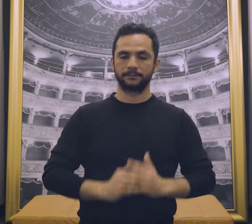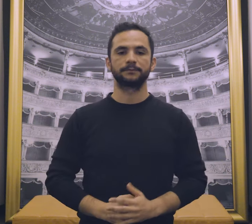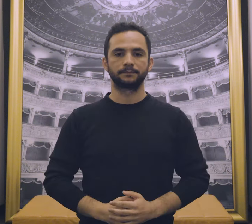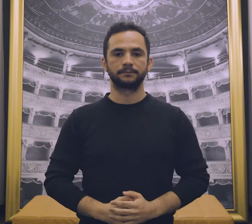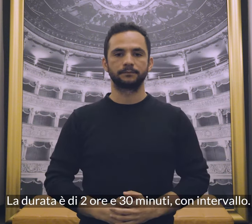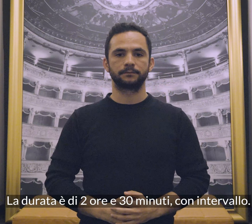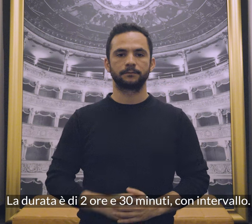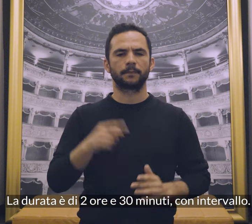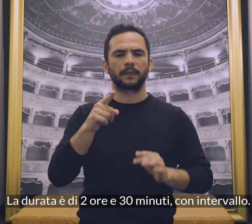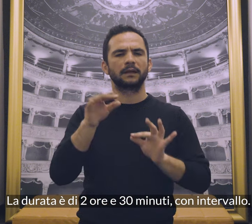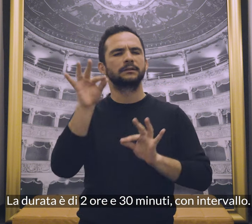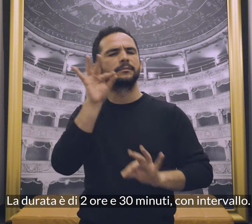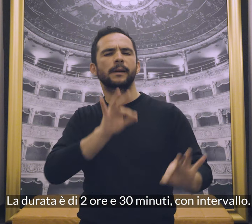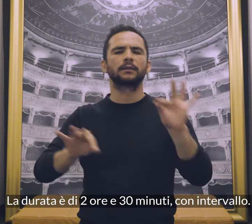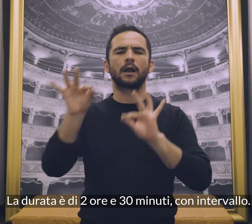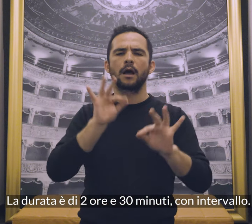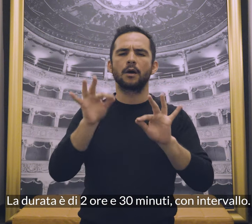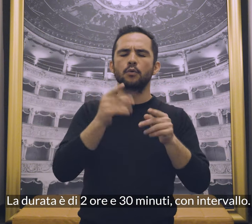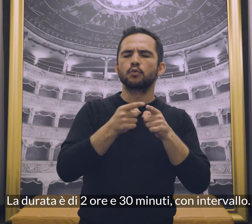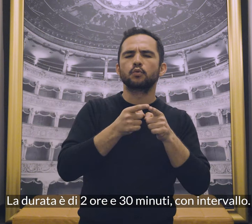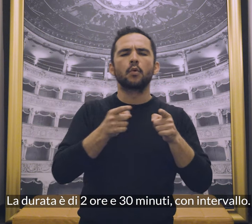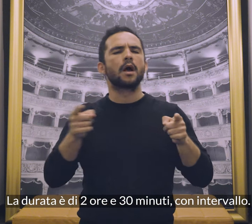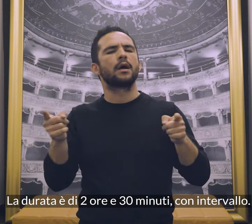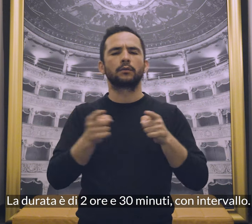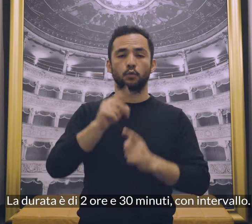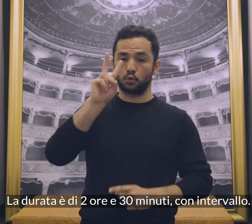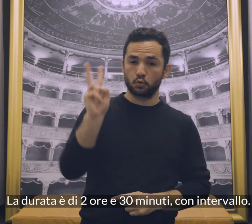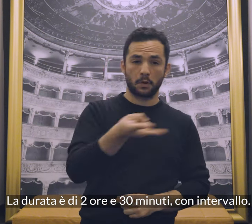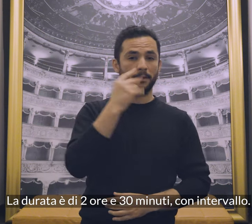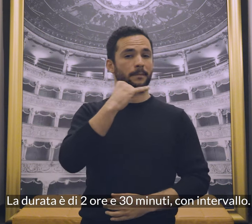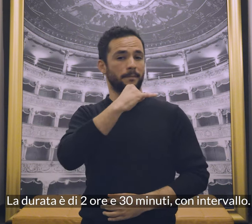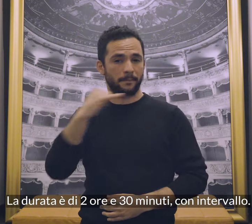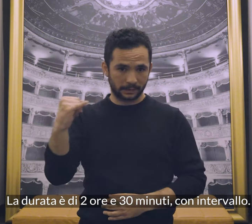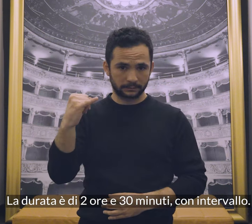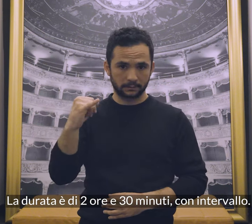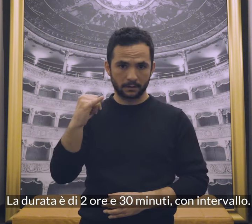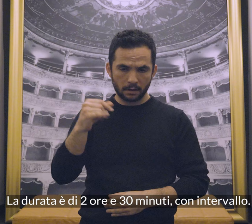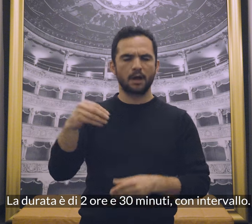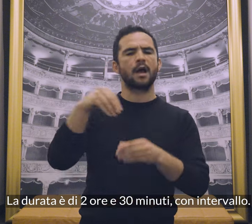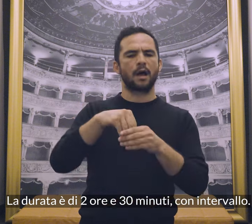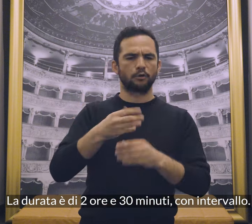La durata è di 2 ore e 30 minuti con intervallo.